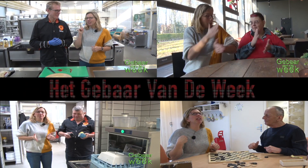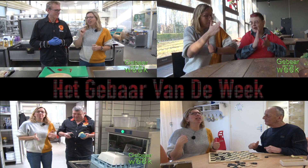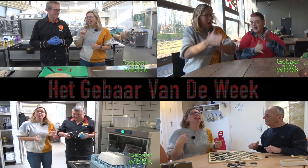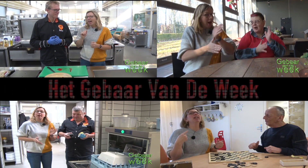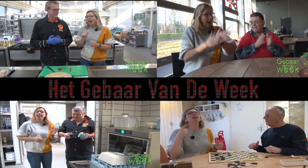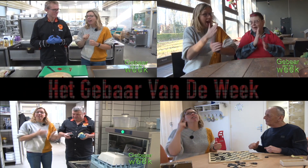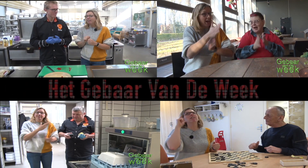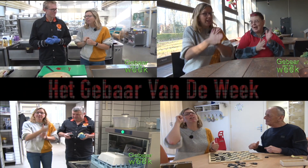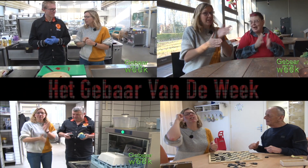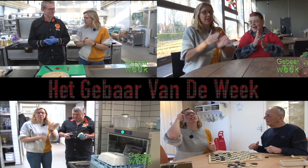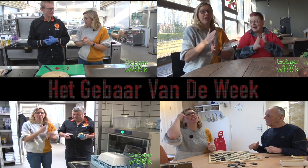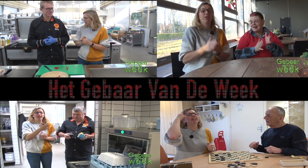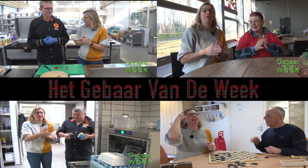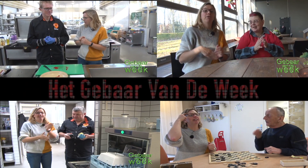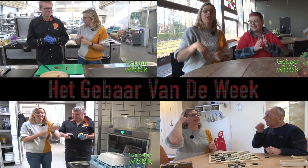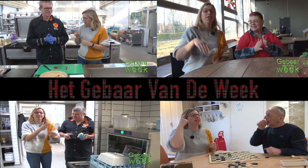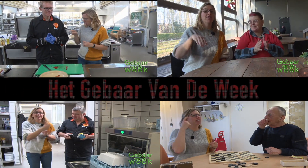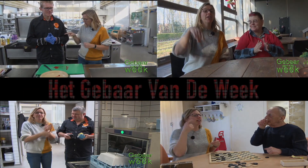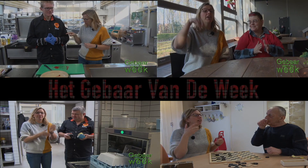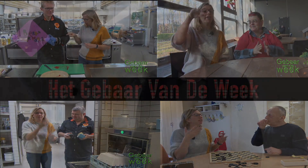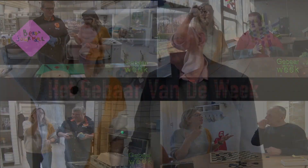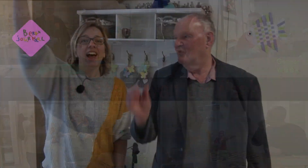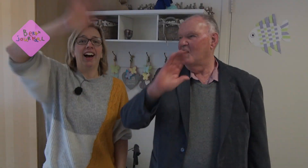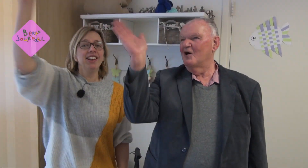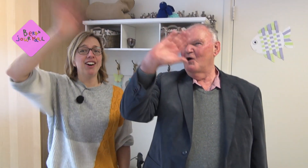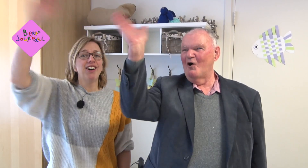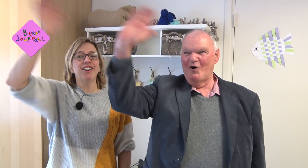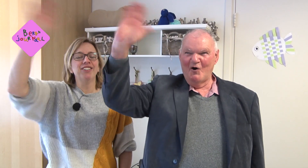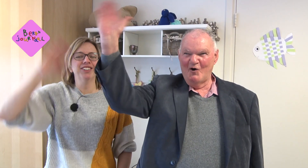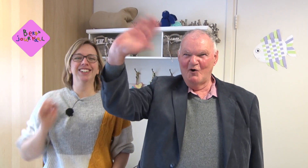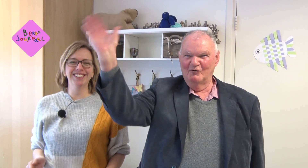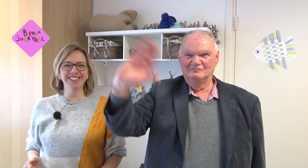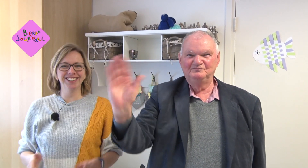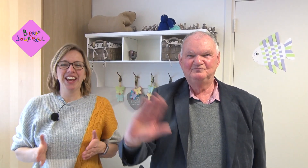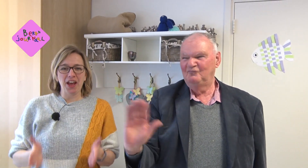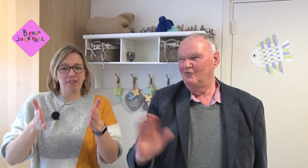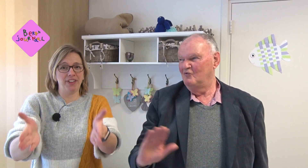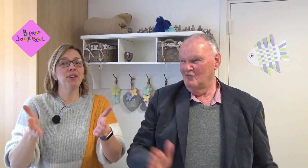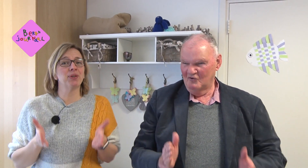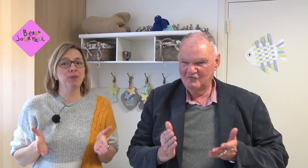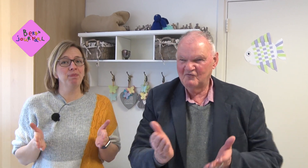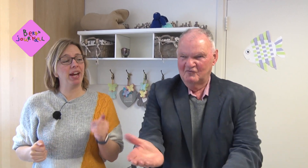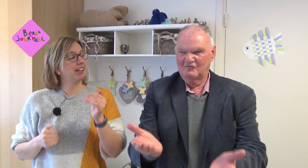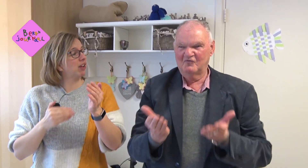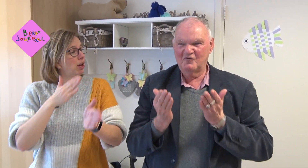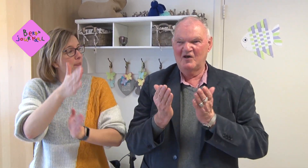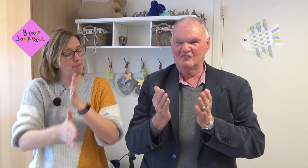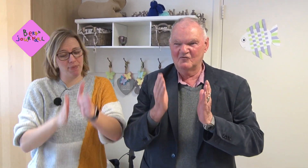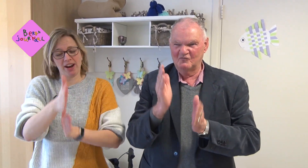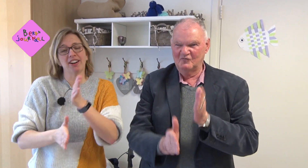het gebaar van de week hallo welkom bij het gebaar